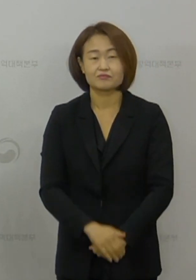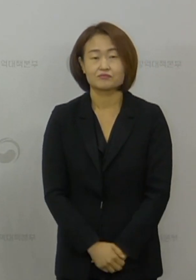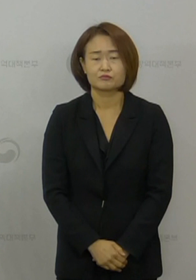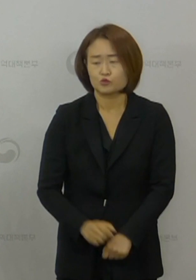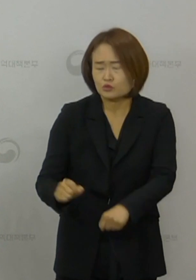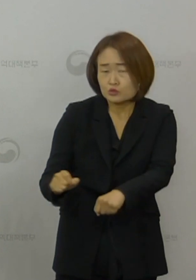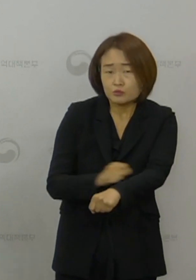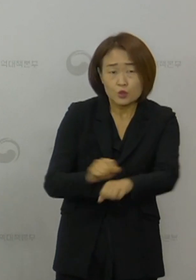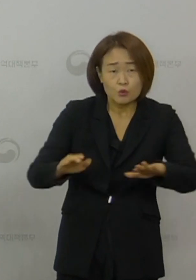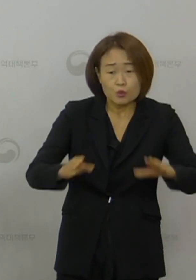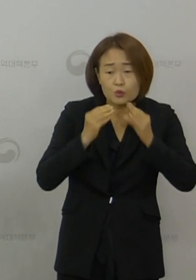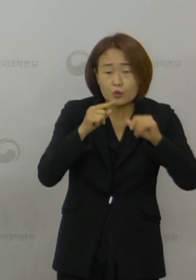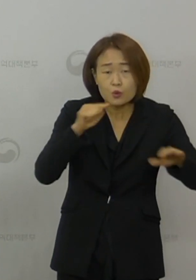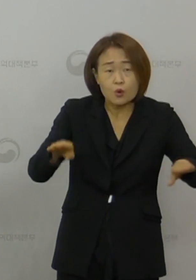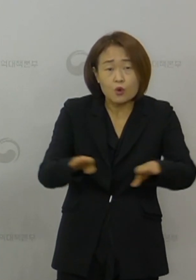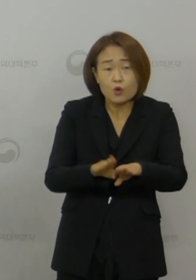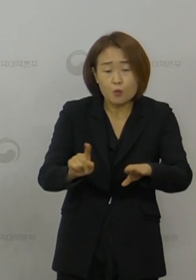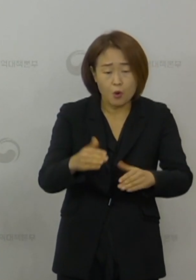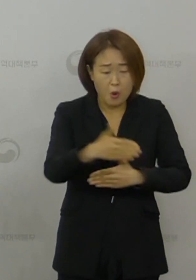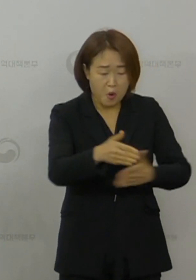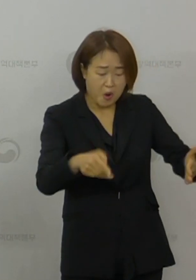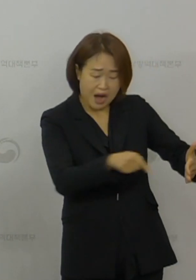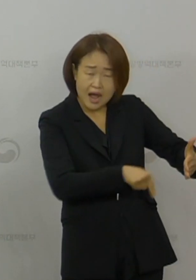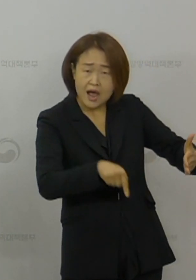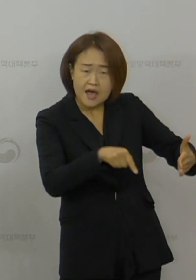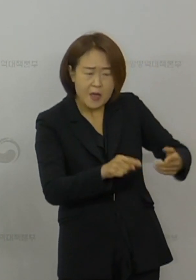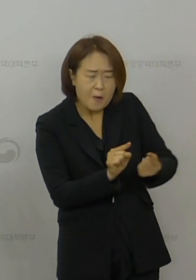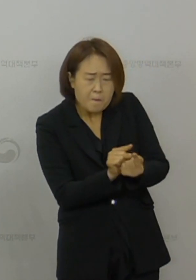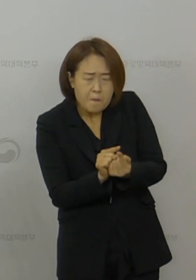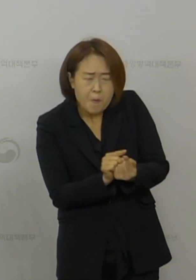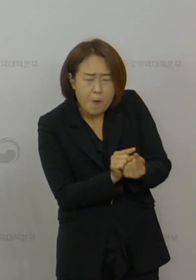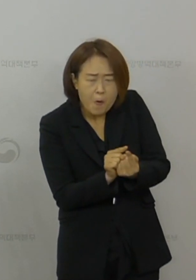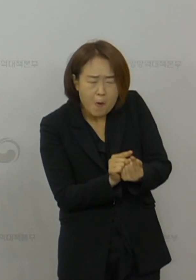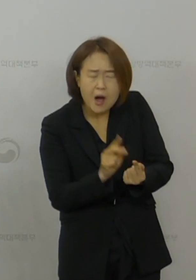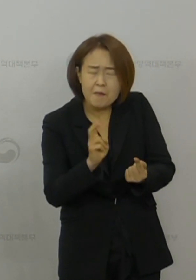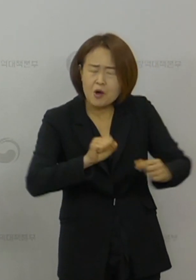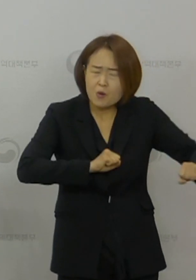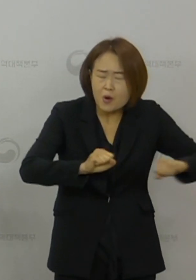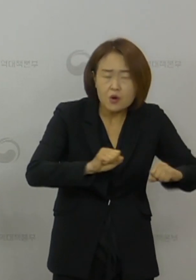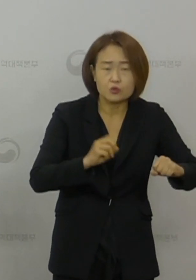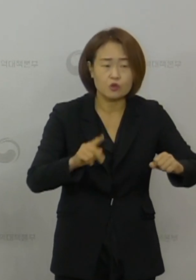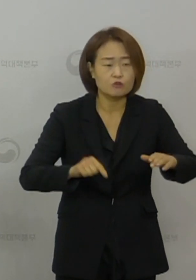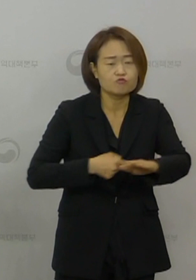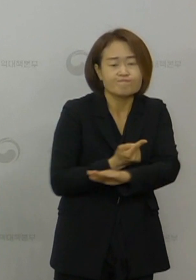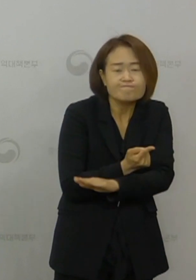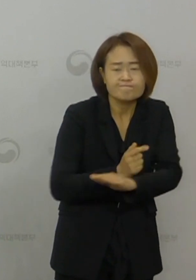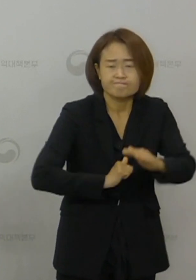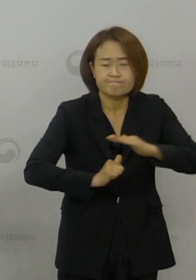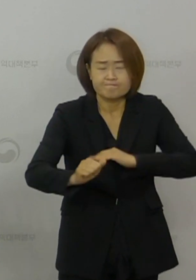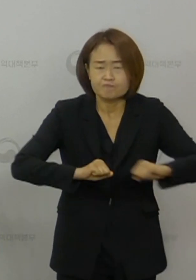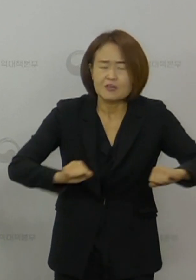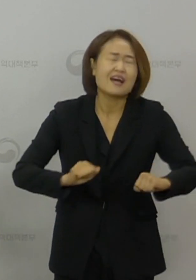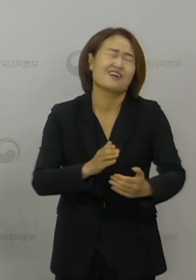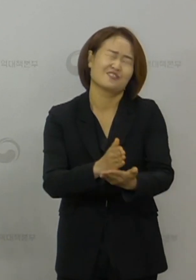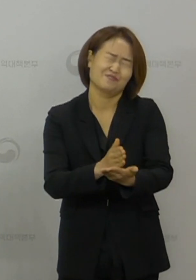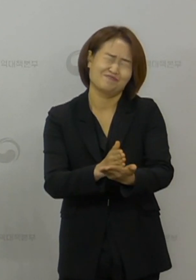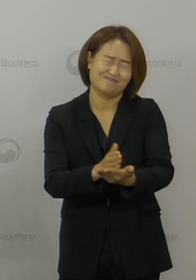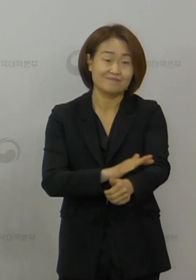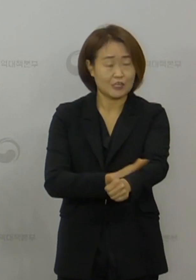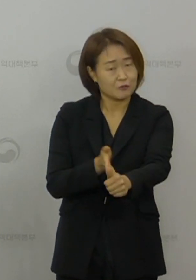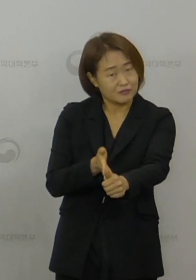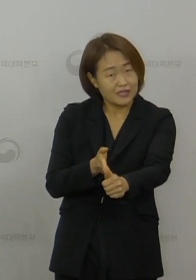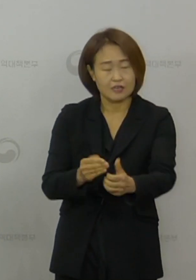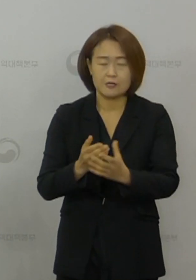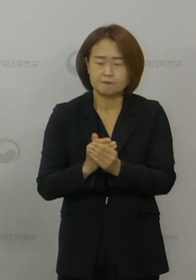특별히 이번 주말에도 실내에서 밀접한 접촉이 일어날 수 있는 활동이나 외출은 최대한 자제해 주시고 손